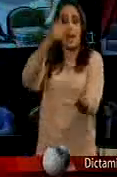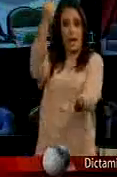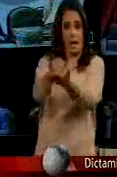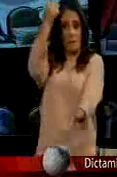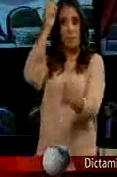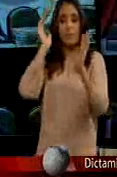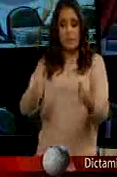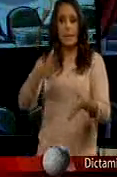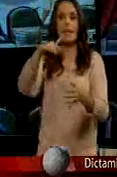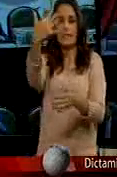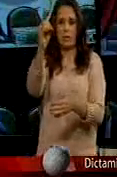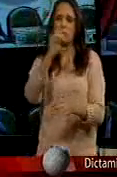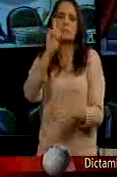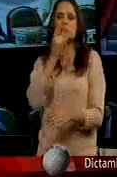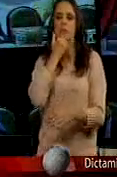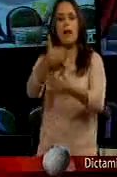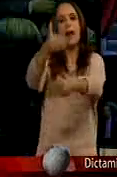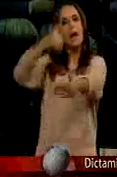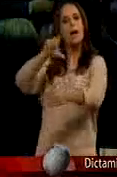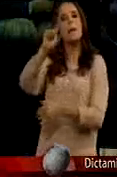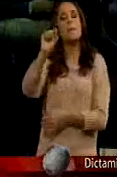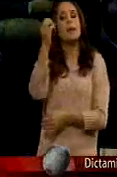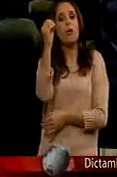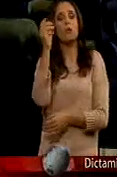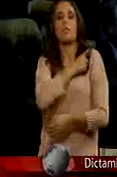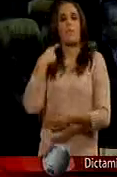Yo dije 15 de octubre Perdóname, es el 20 de octubre Cuando deberá aprobarse